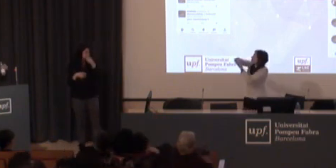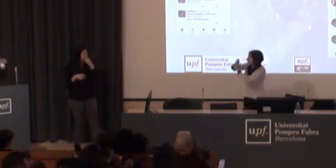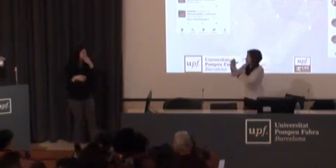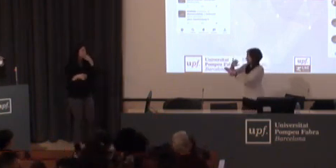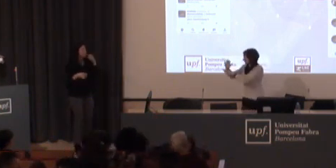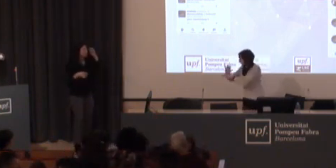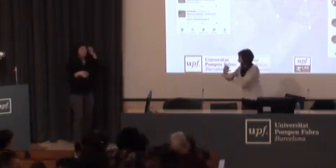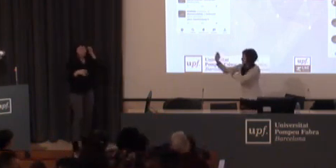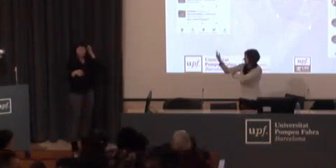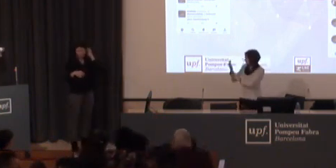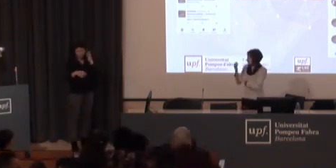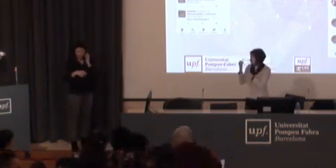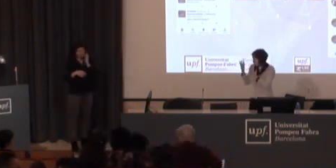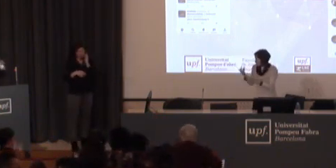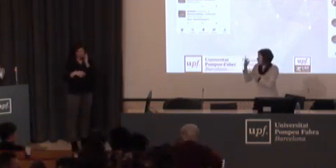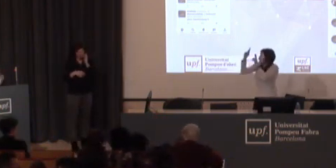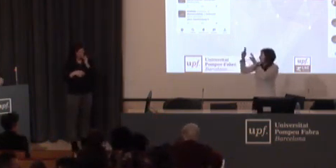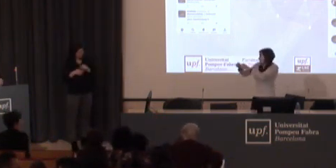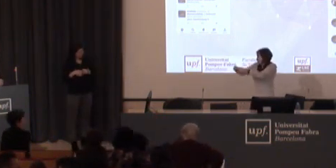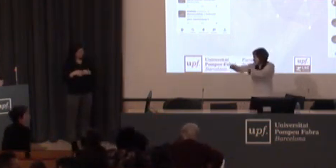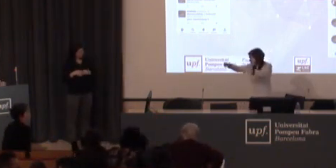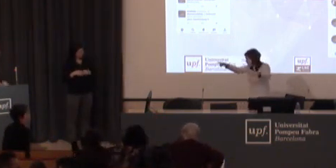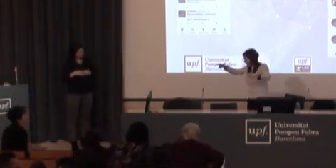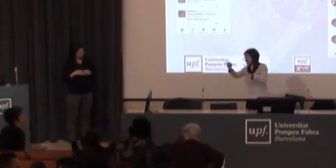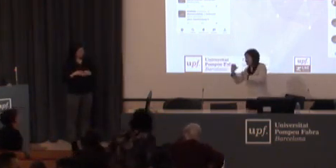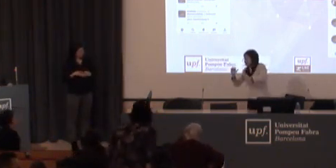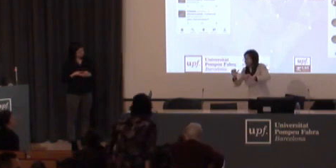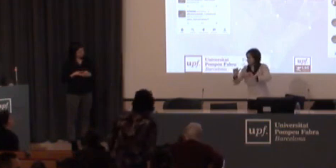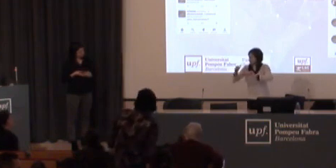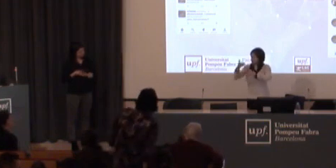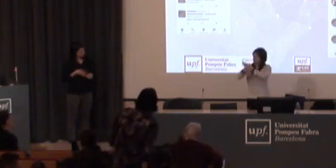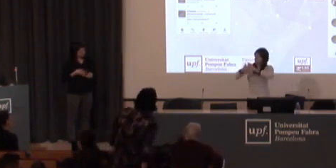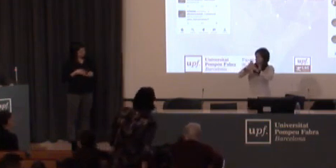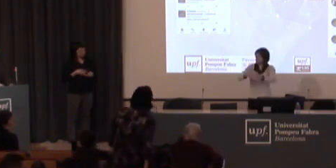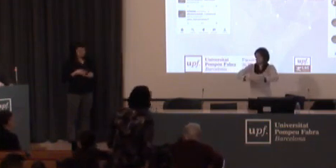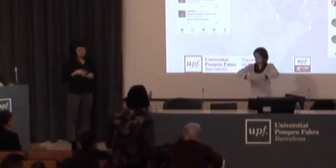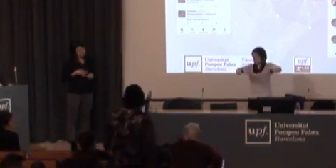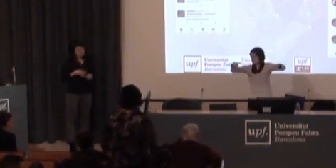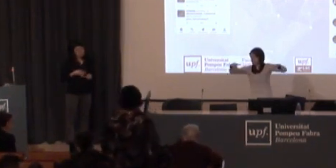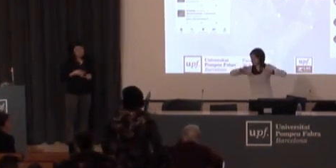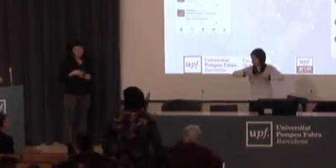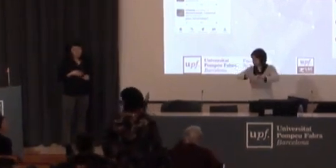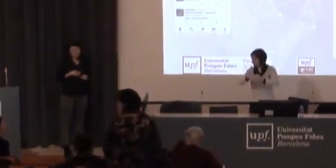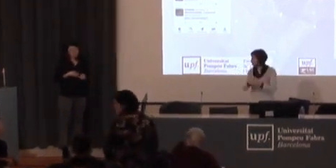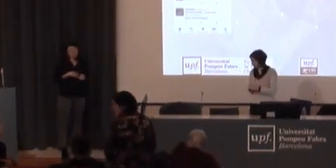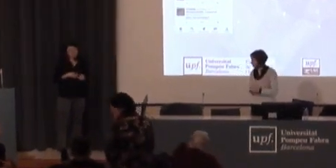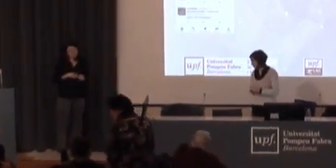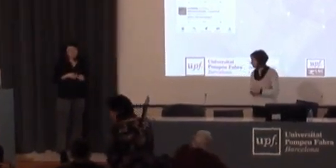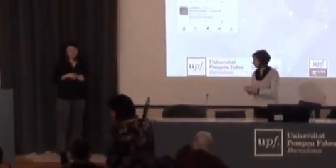muchas gracias por la exposición por habernos presentado información sobre el SEA y ojalá se